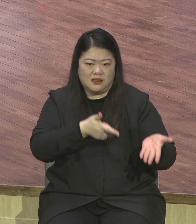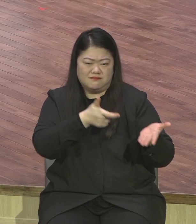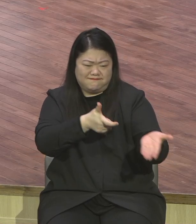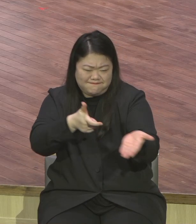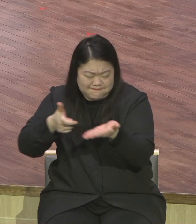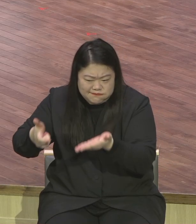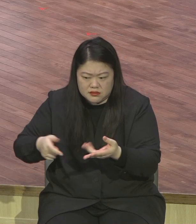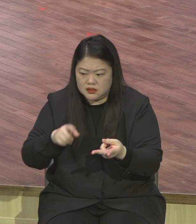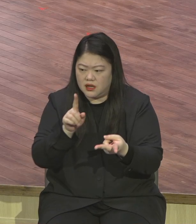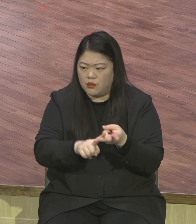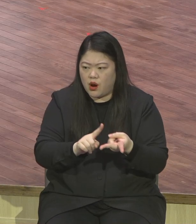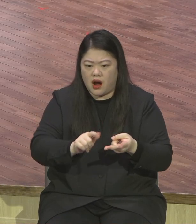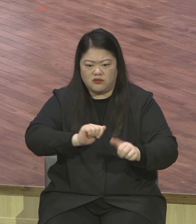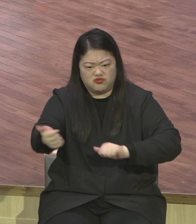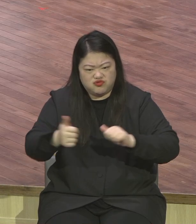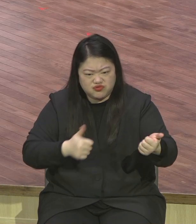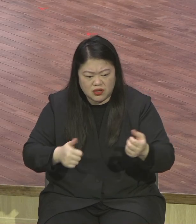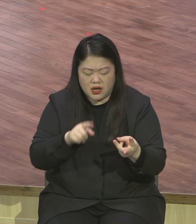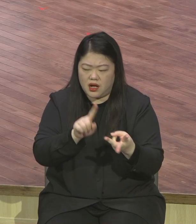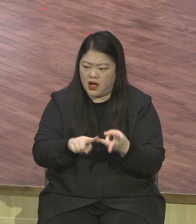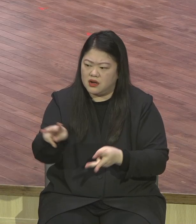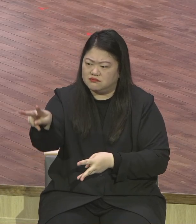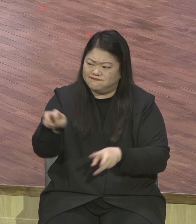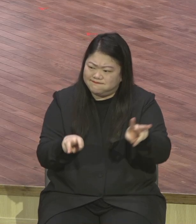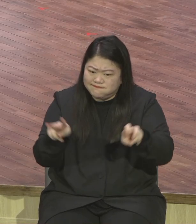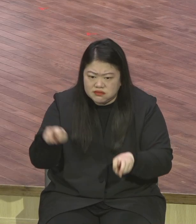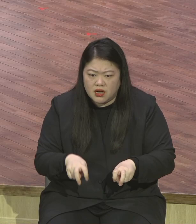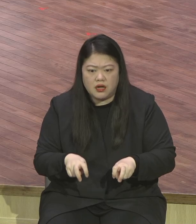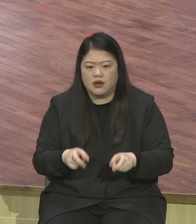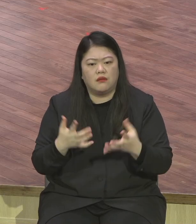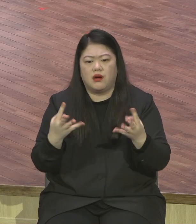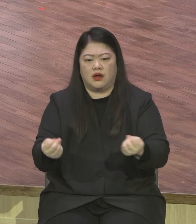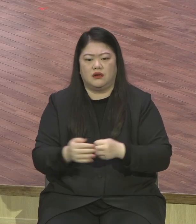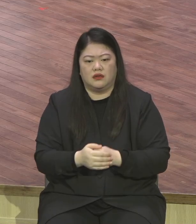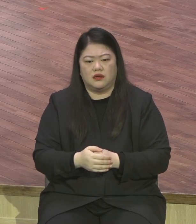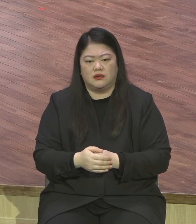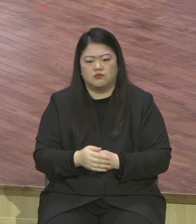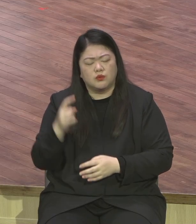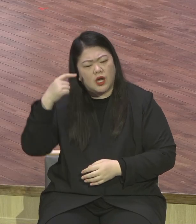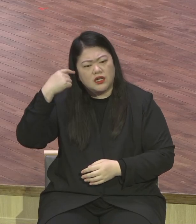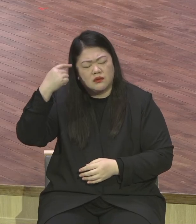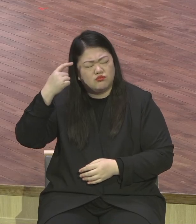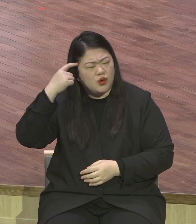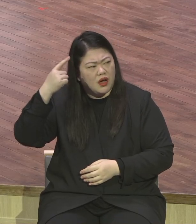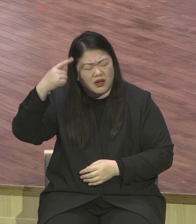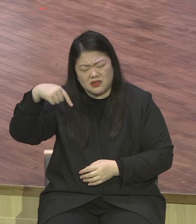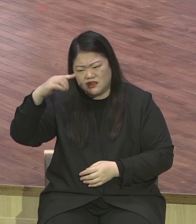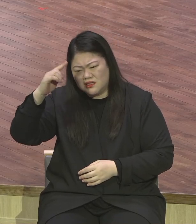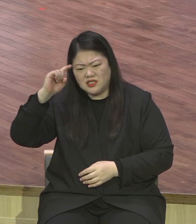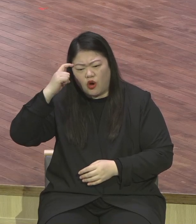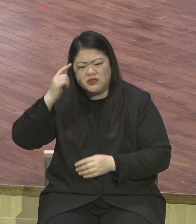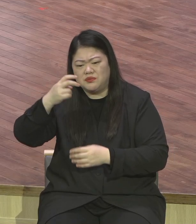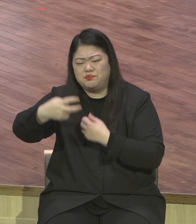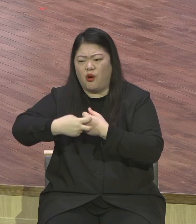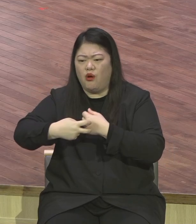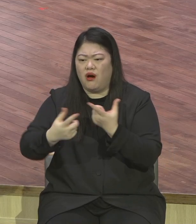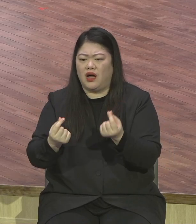전 세계가 정신병동이다 라고 그렇게 말을 하고 있습니다.